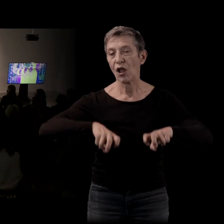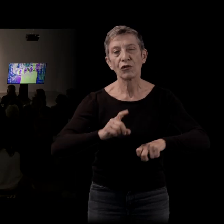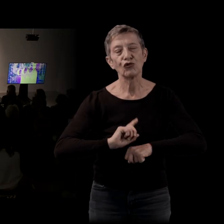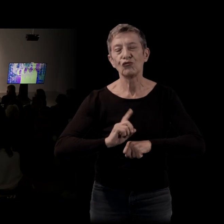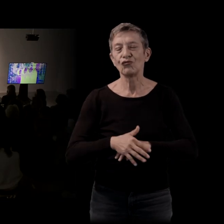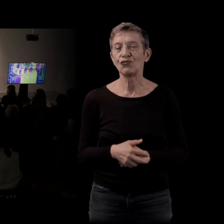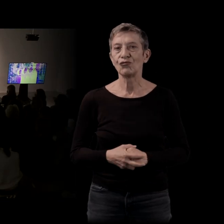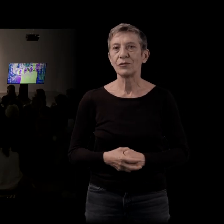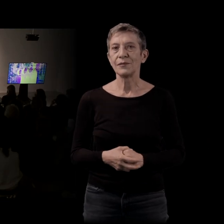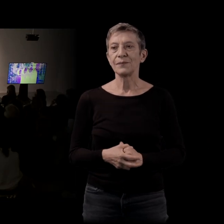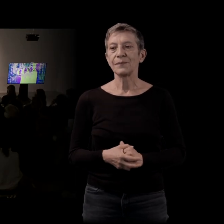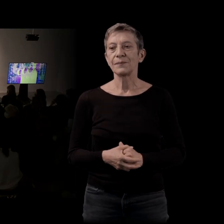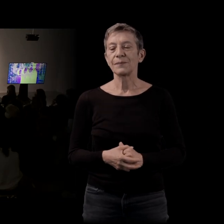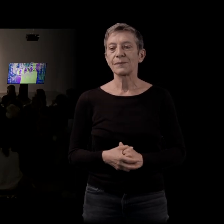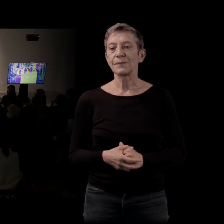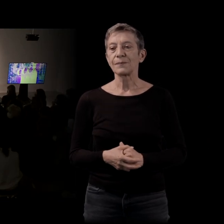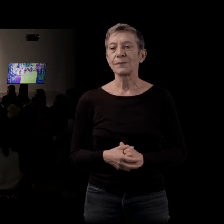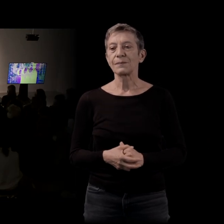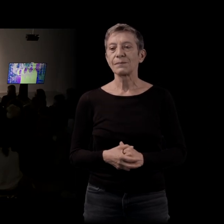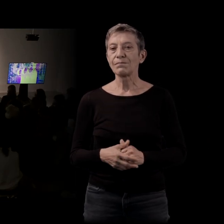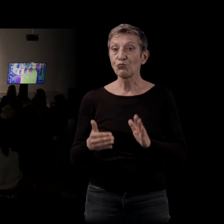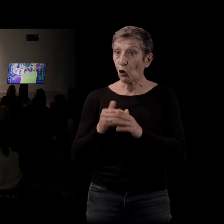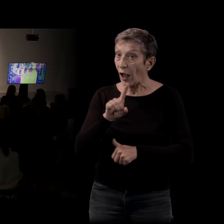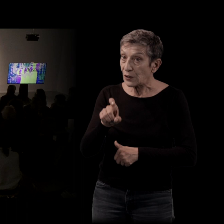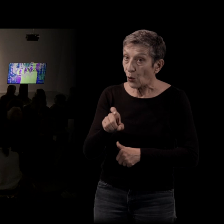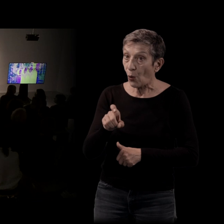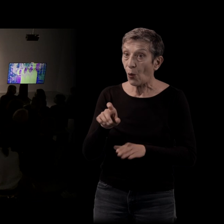D'autres questions ? Oui. Nous vous apportons le micro.